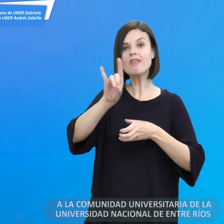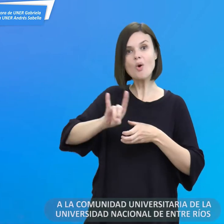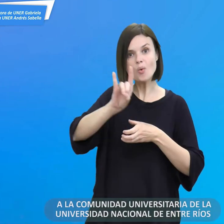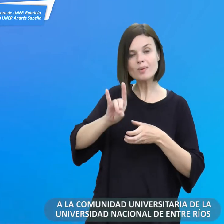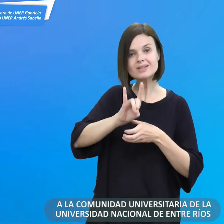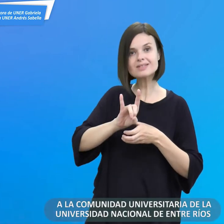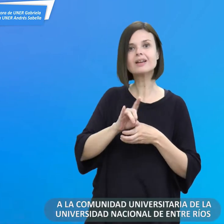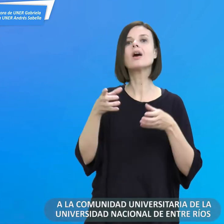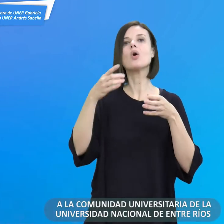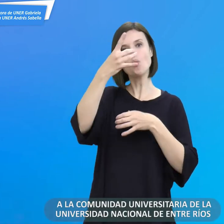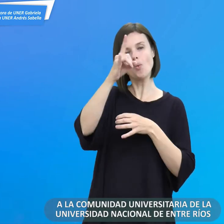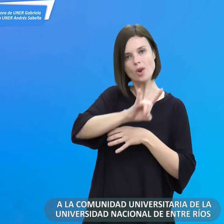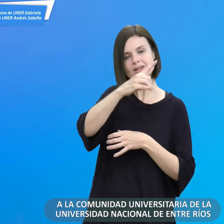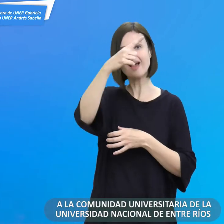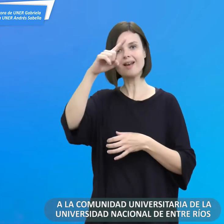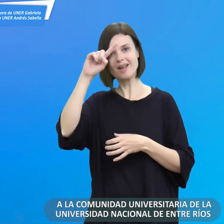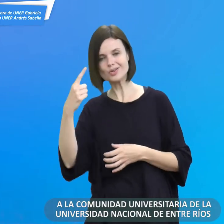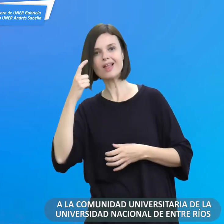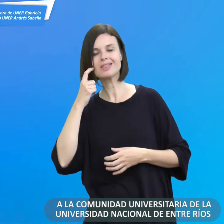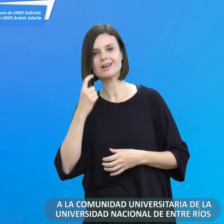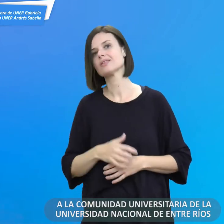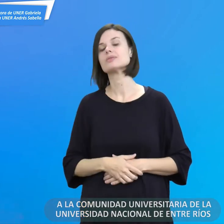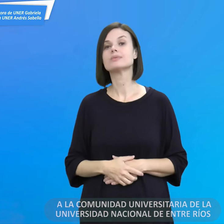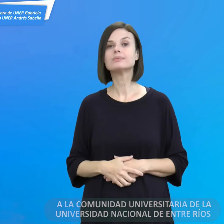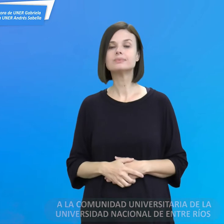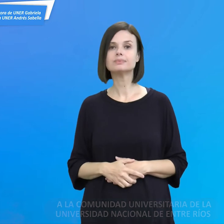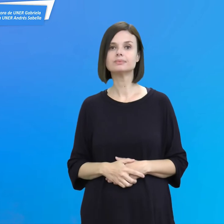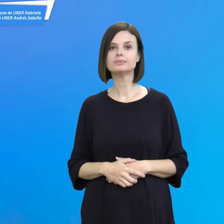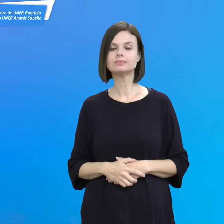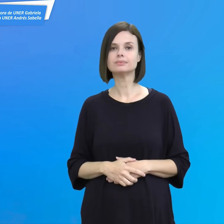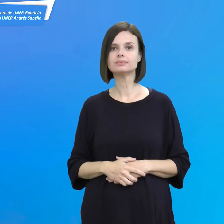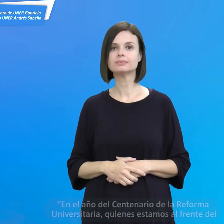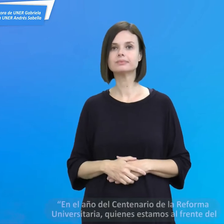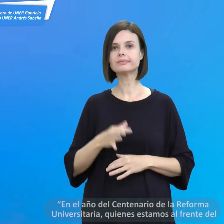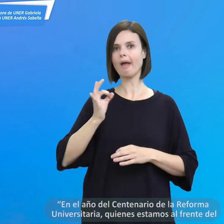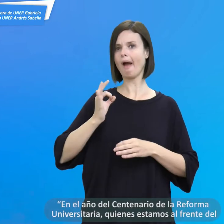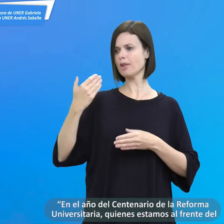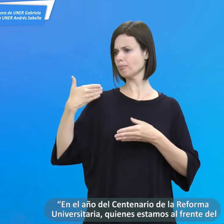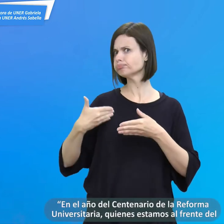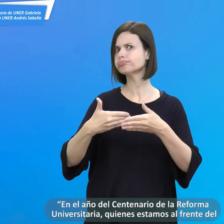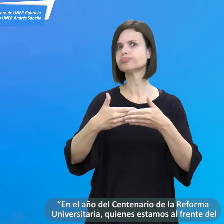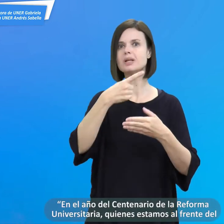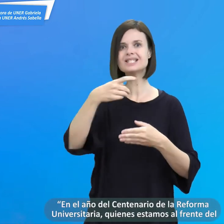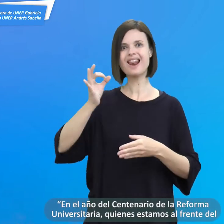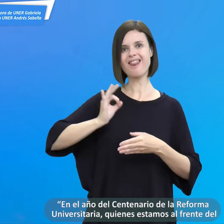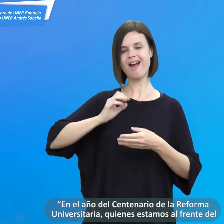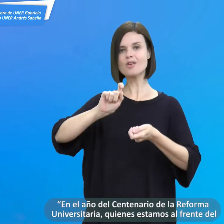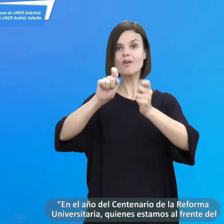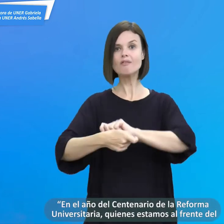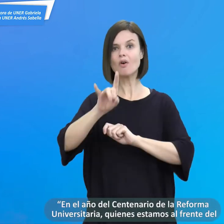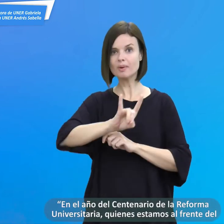A la comunidad universitaria de la Universidad Nacional de Entre Ríos. En el año del